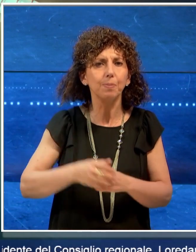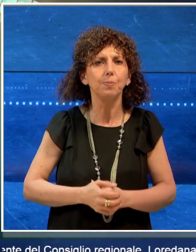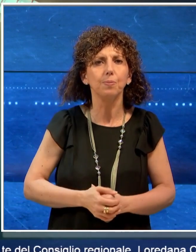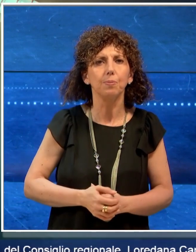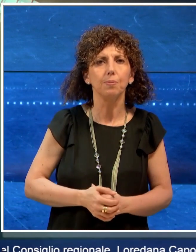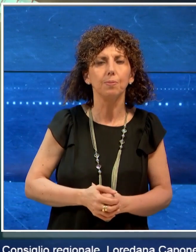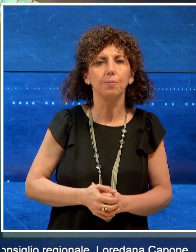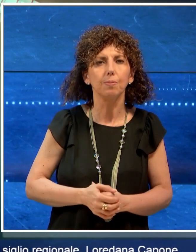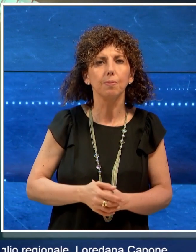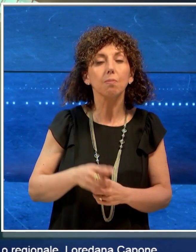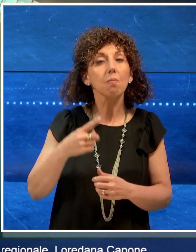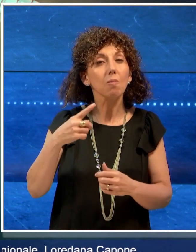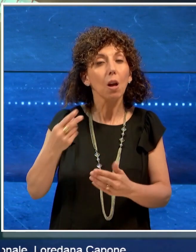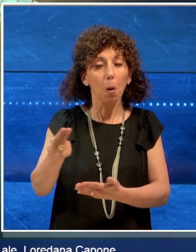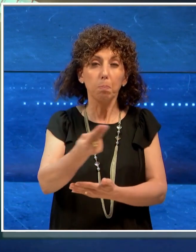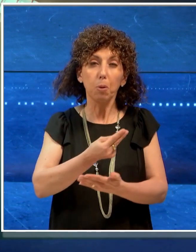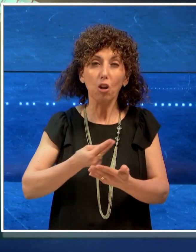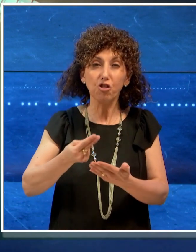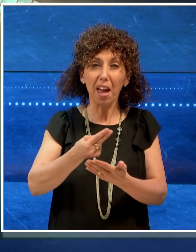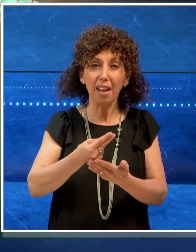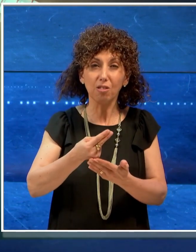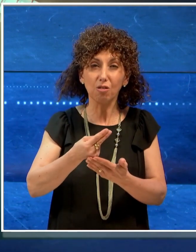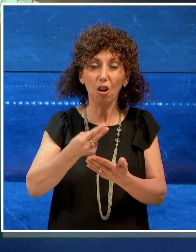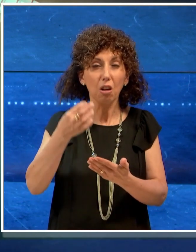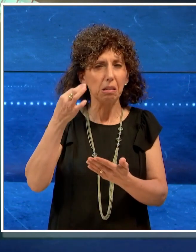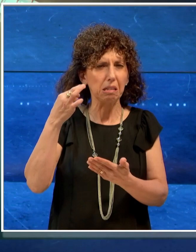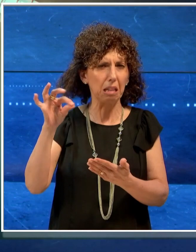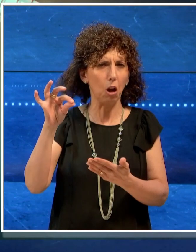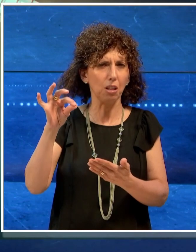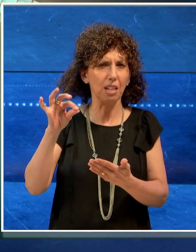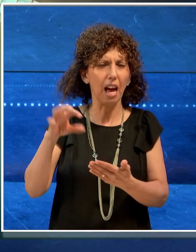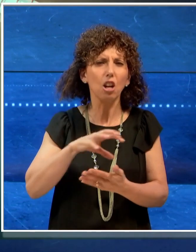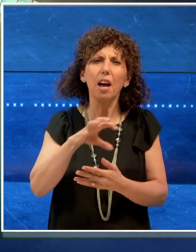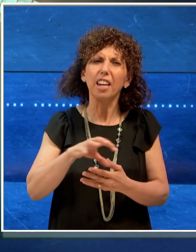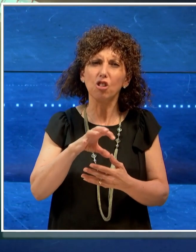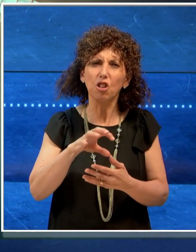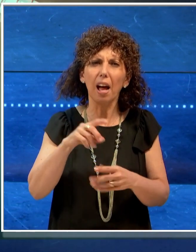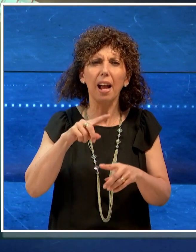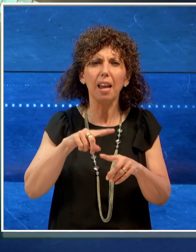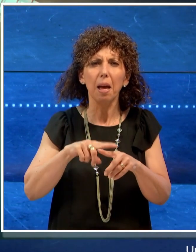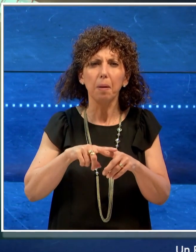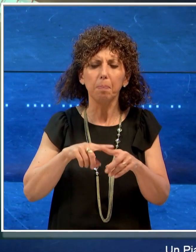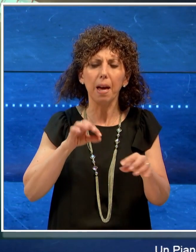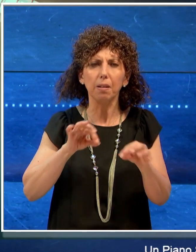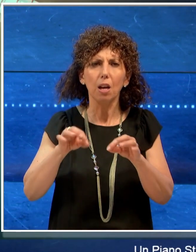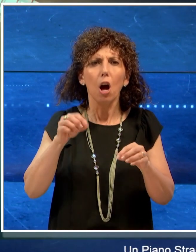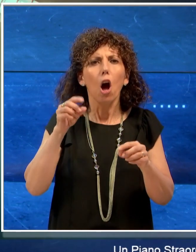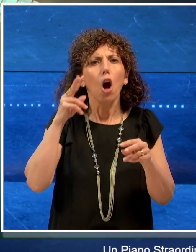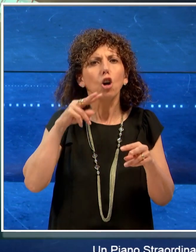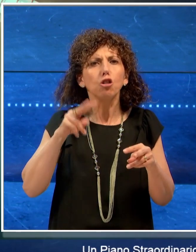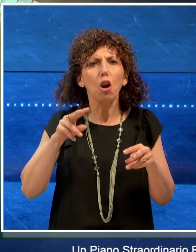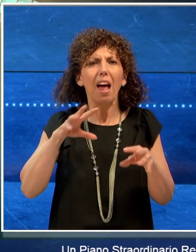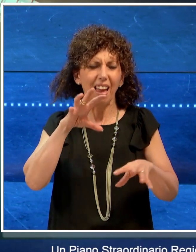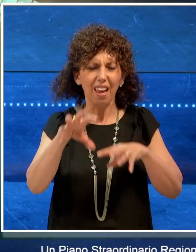Un piano straordinario regionale per la gestione e il contenimento della fauna